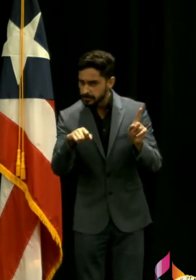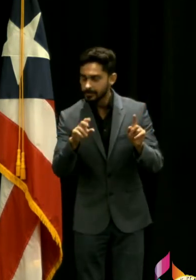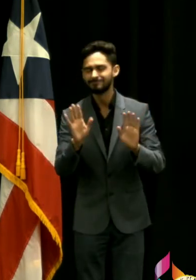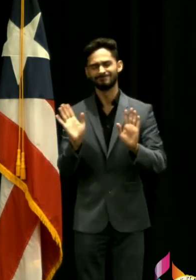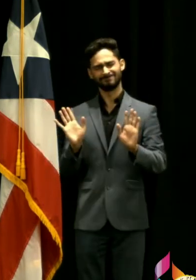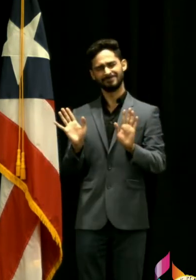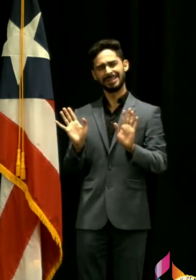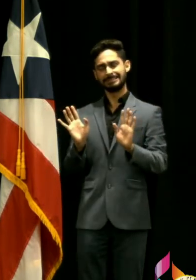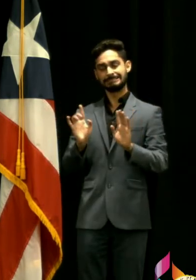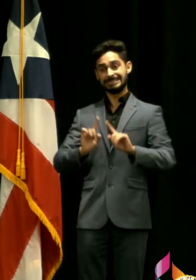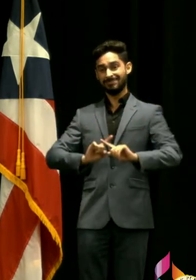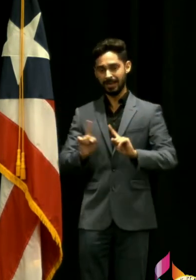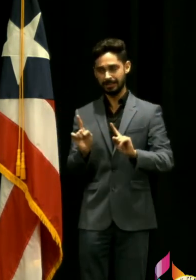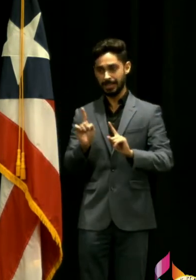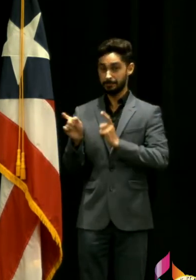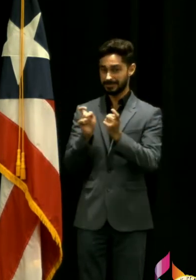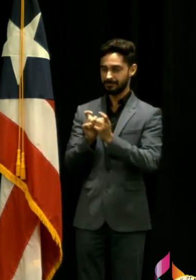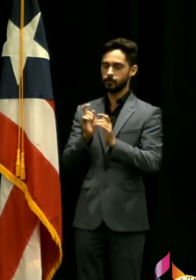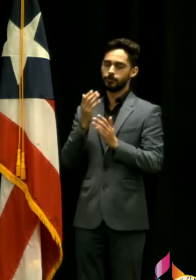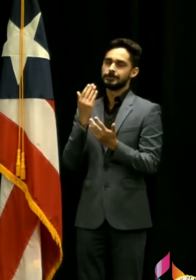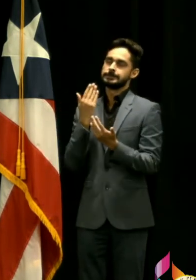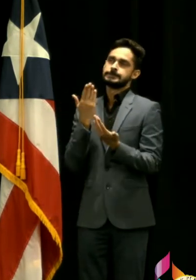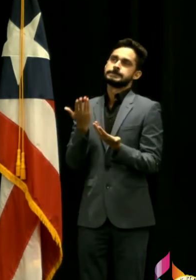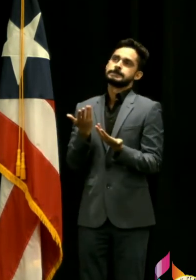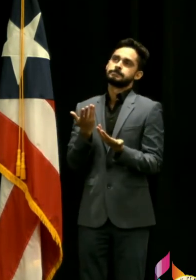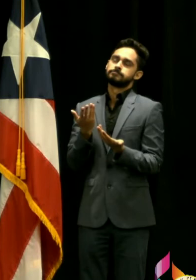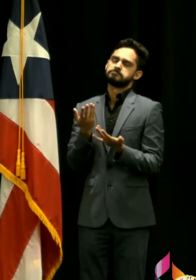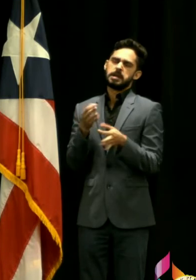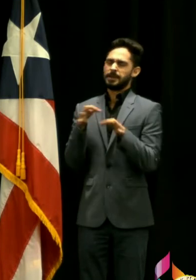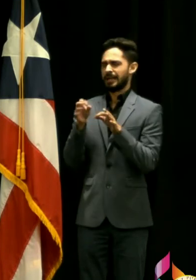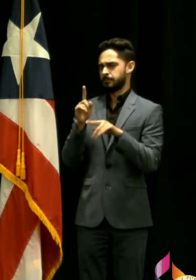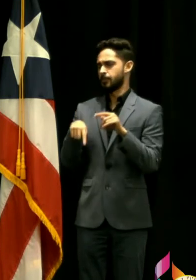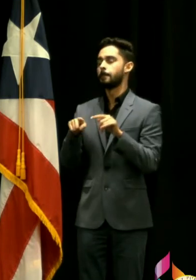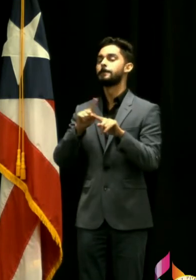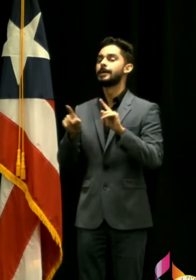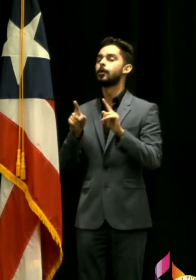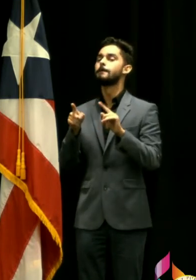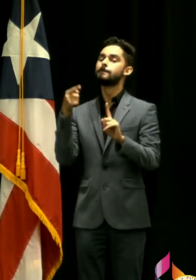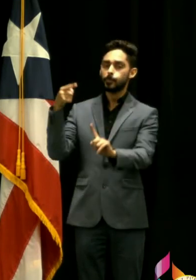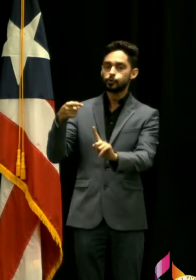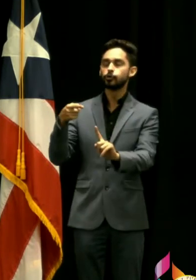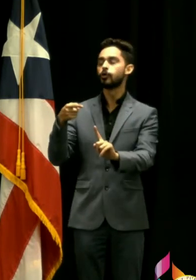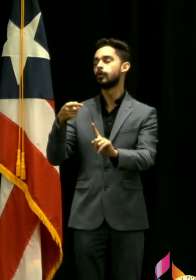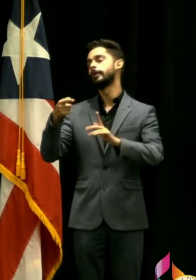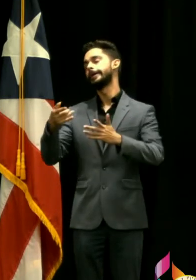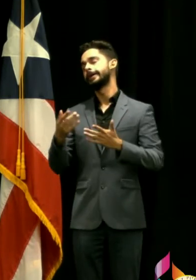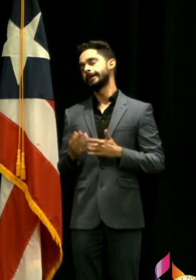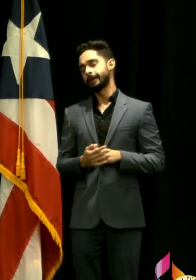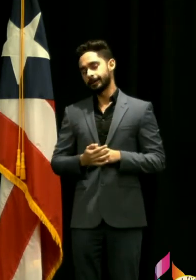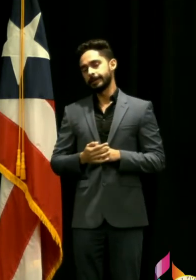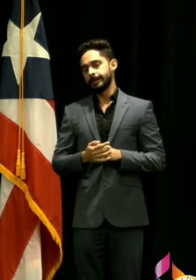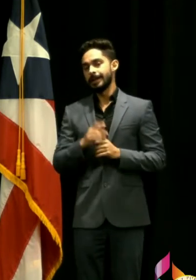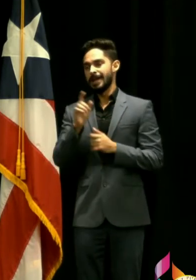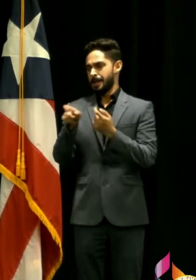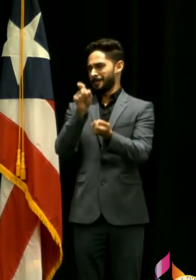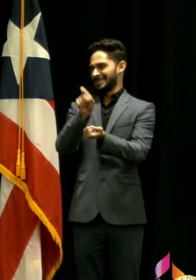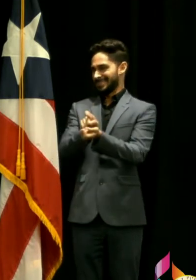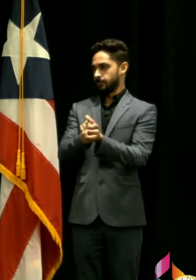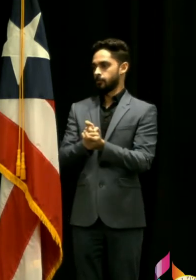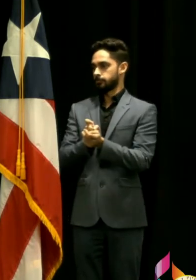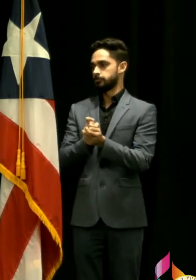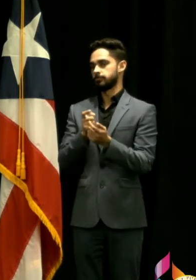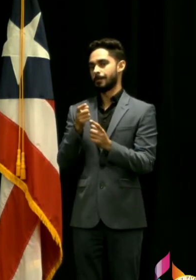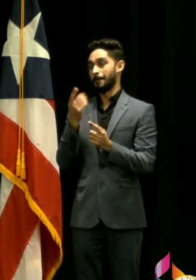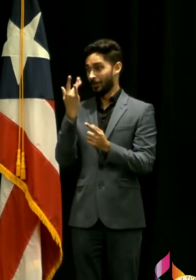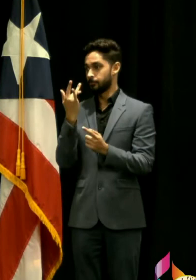quiero ser flexible en este proceso pero sí quiero un resultado que haga sentido que yo lo que quiero es que el pueblo en general no salga trasquilado